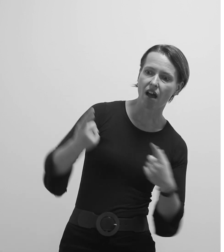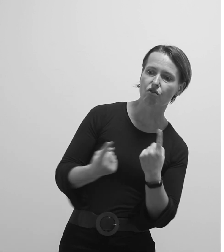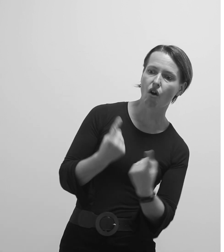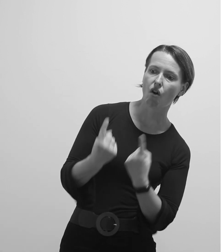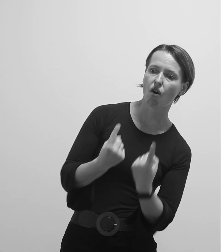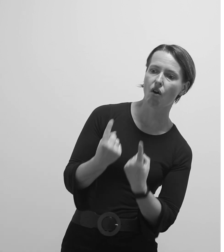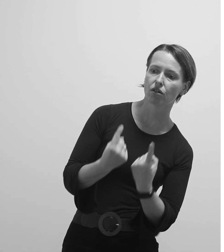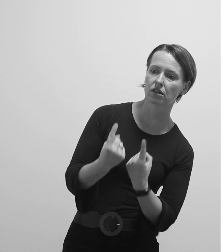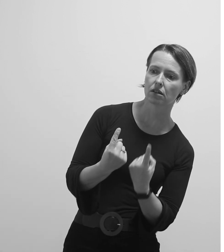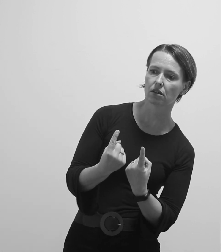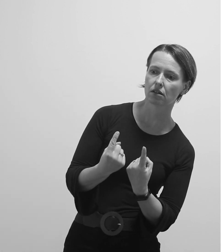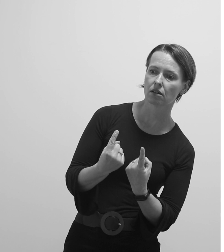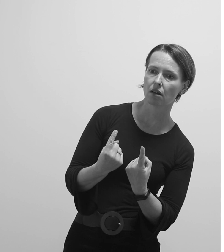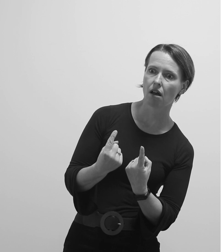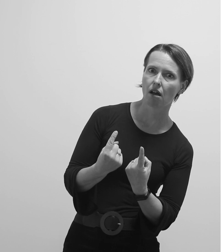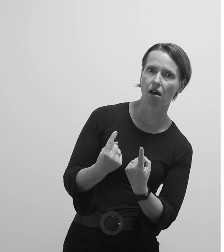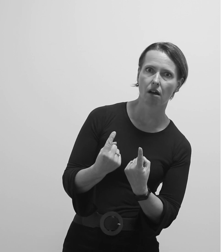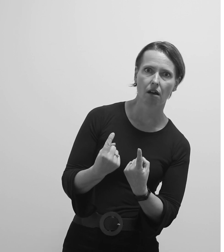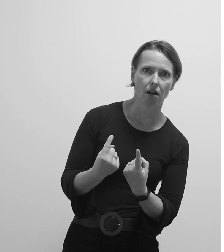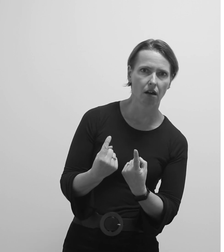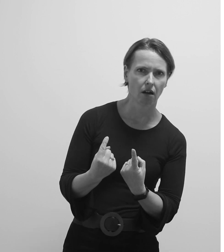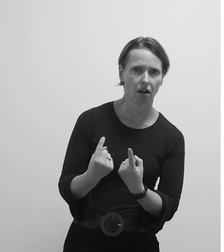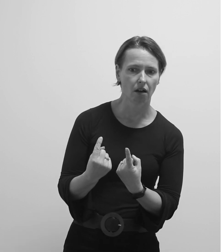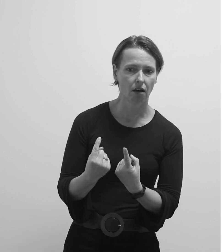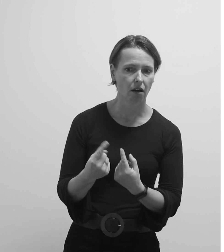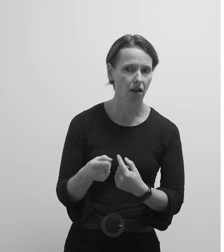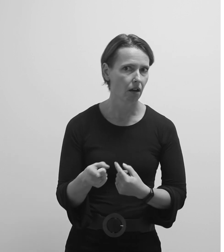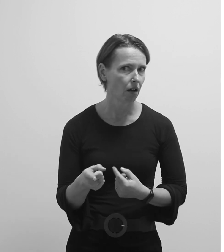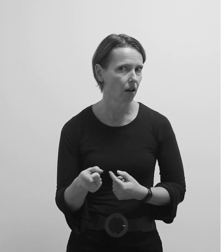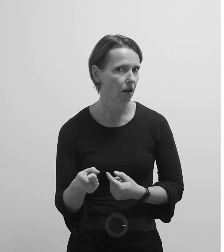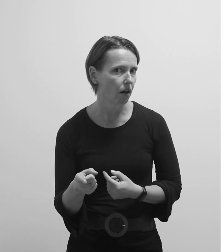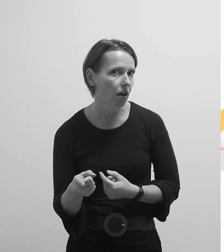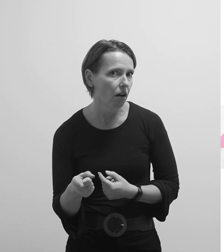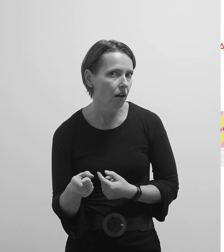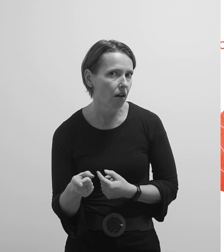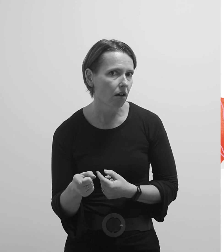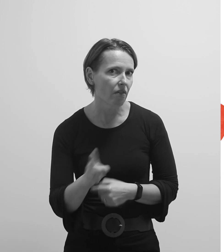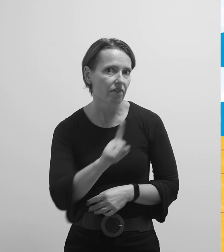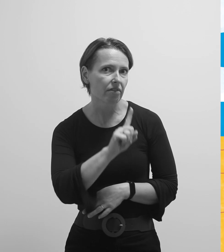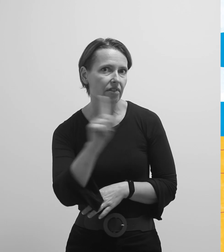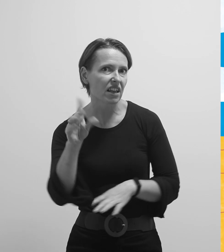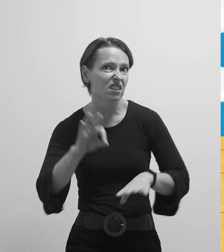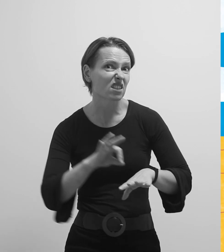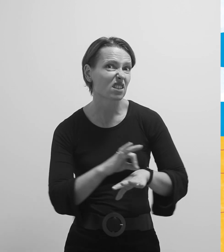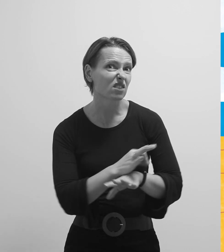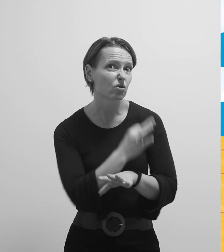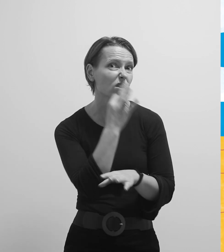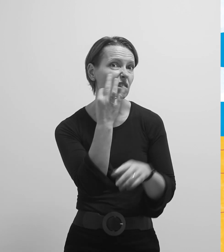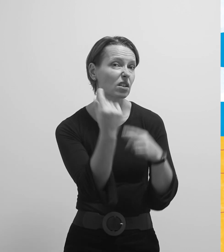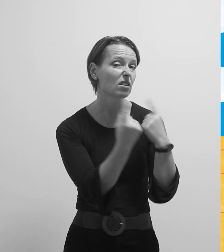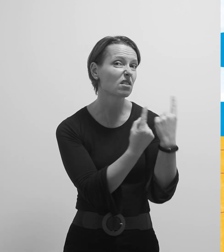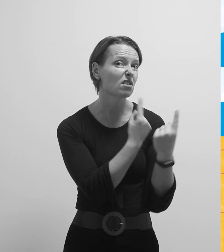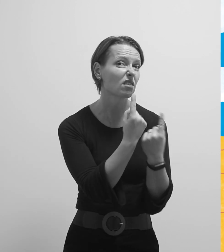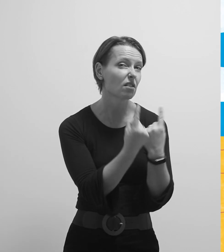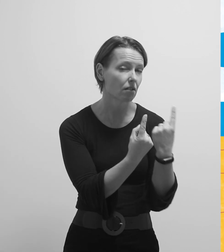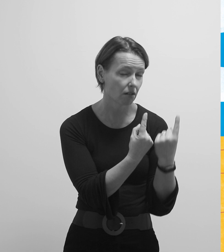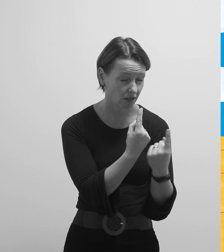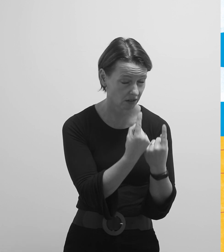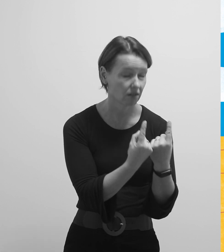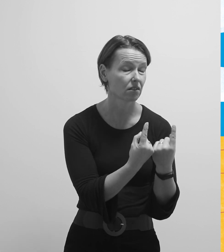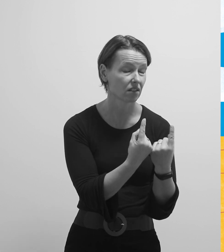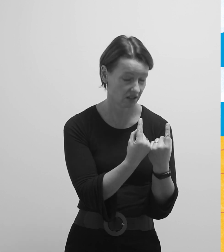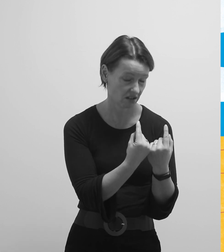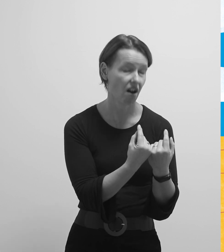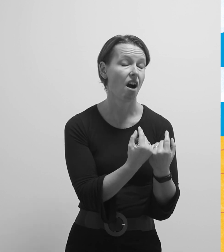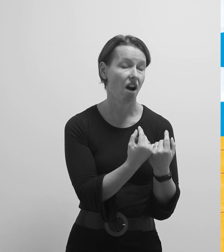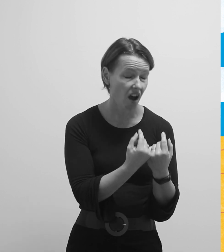na još jedan gnomovne stašluk. A kad ono, ne zgode se doma i dalje